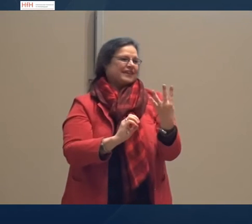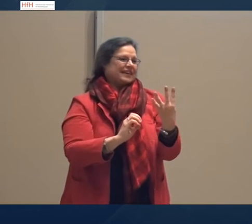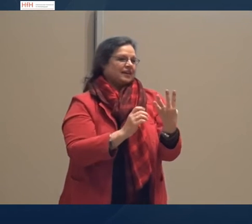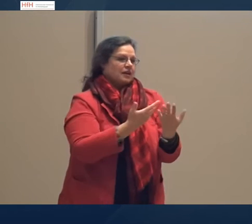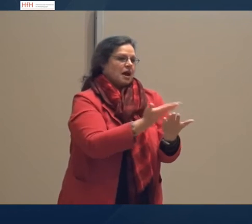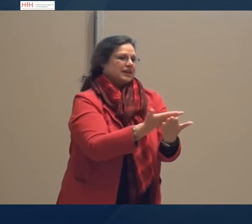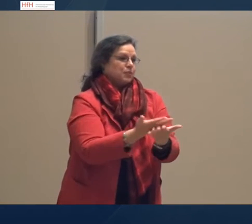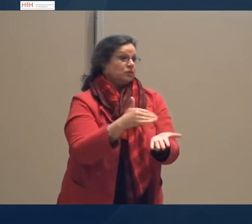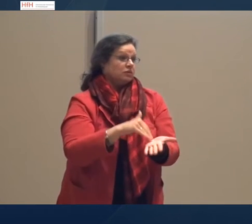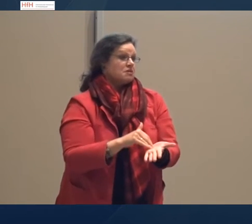Art von Arbeit an.